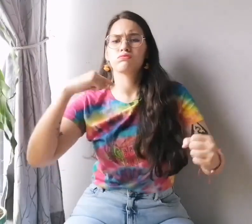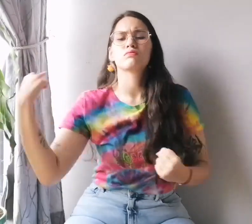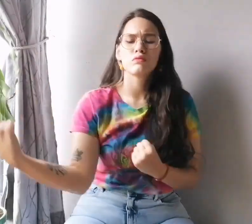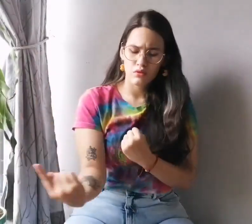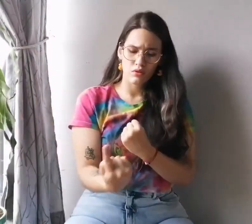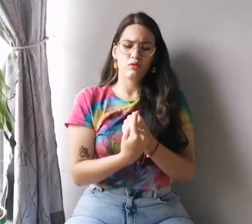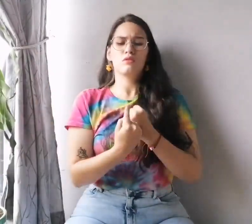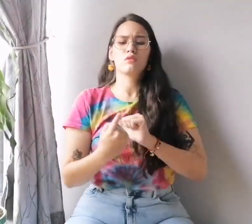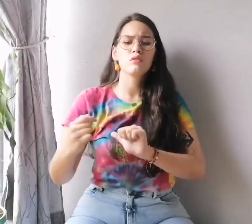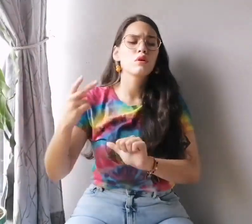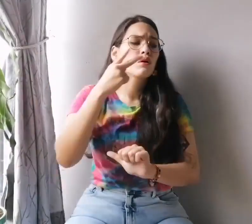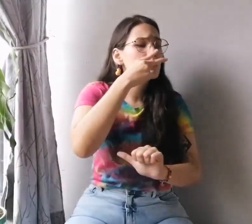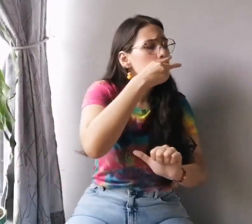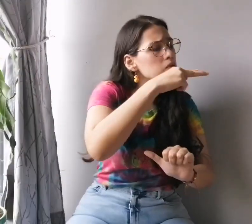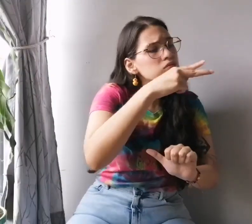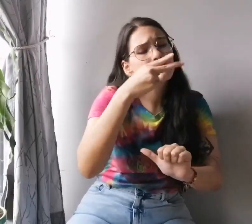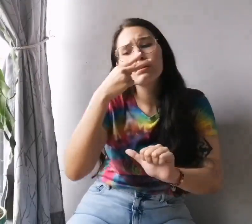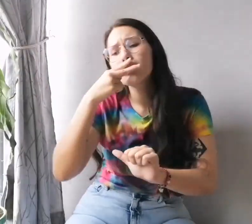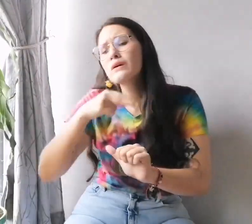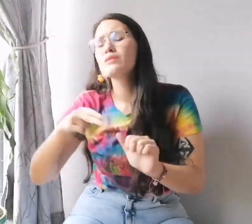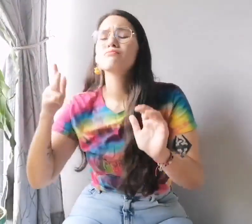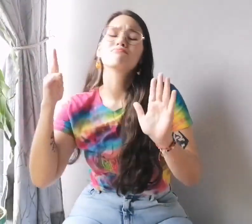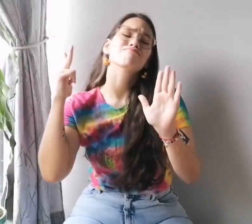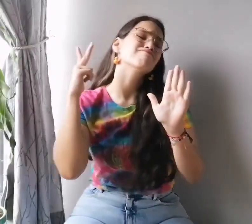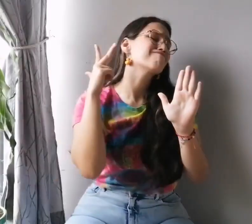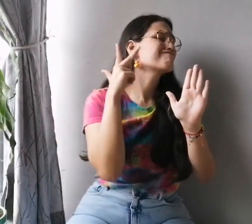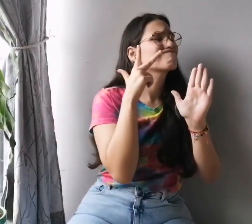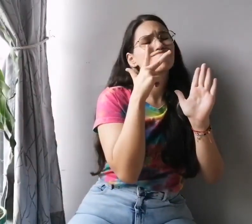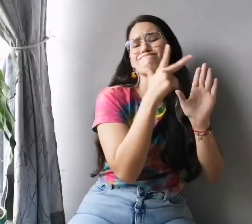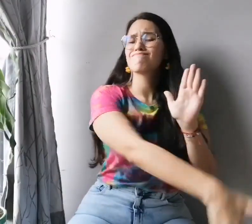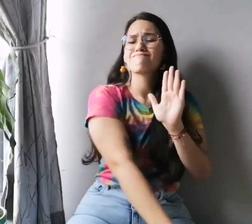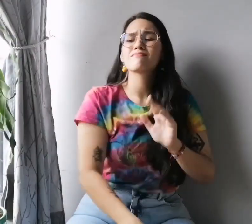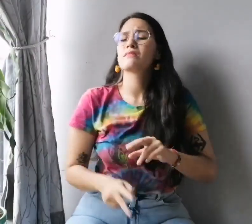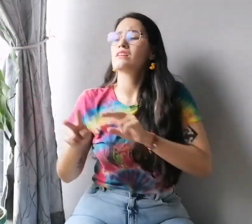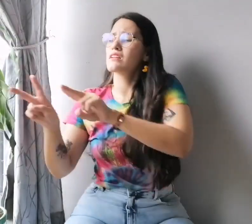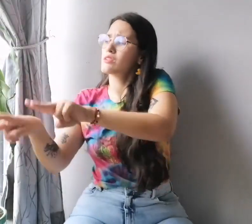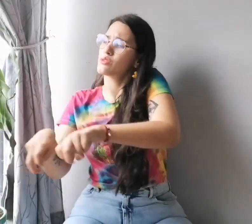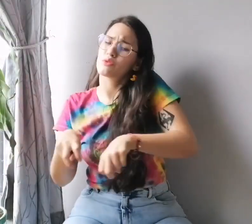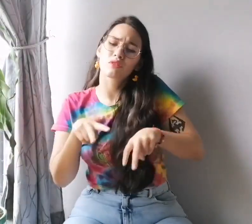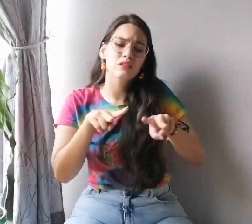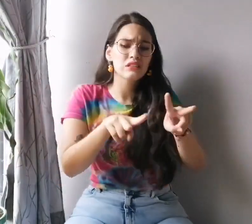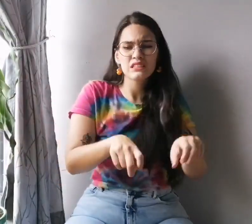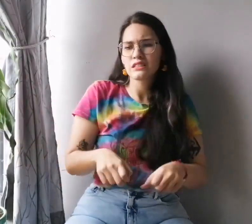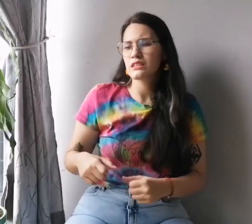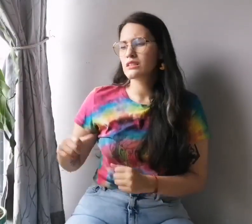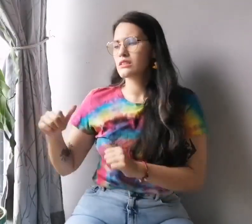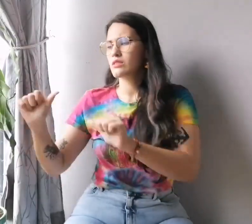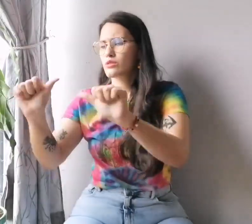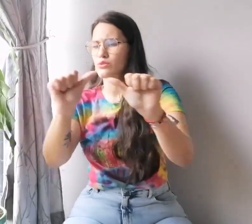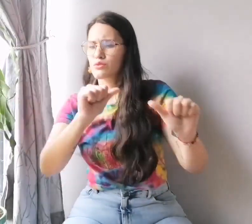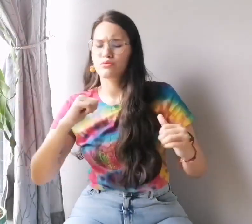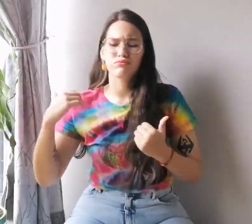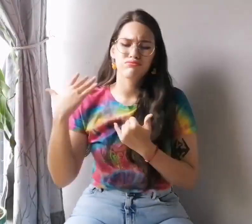reincorporadas Las niñas en veras que han sido violadas Por las campesinas todas